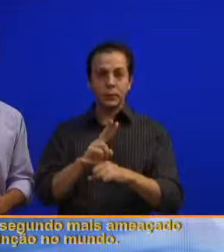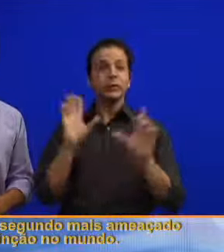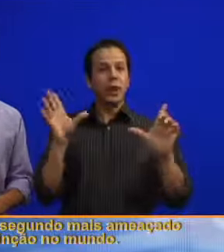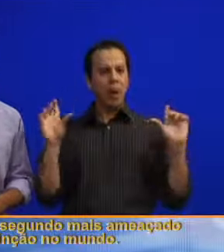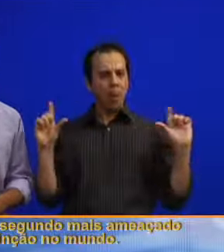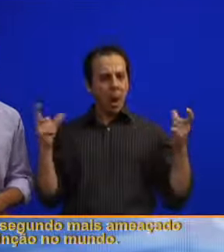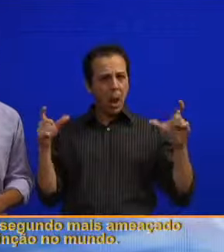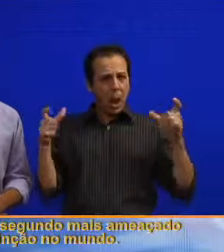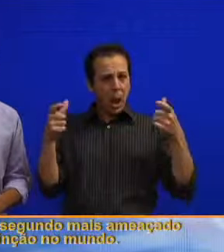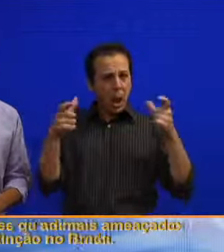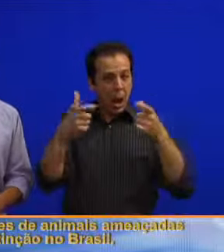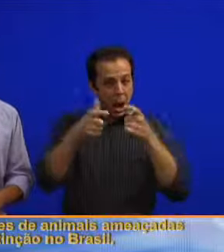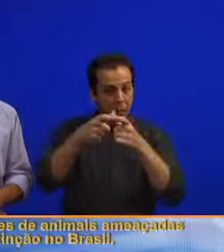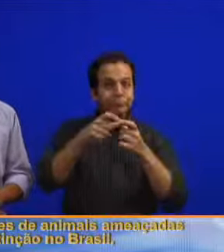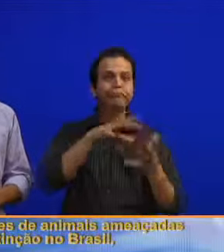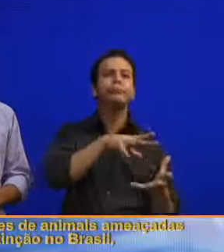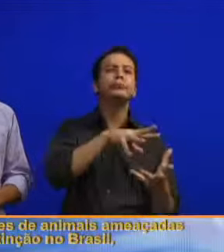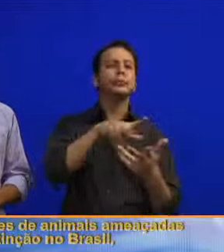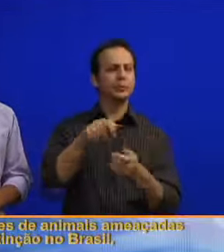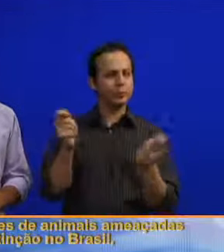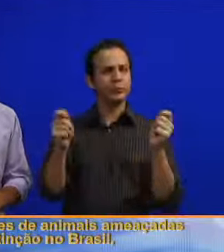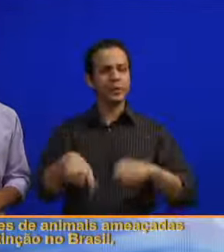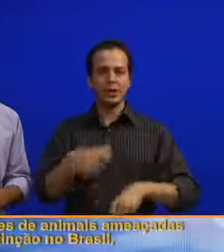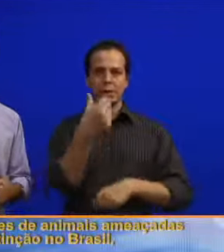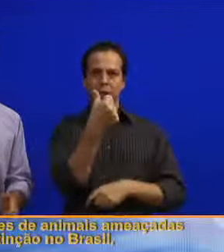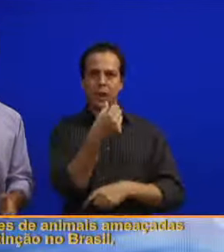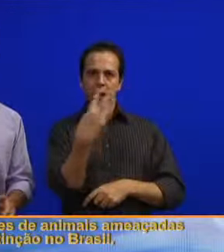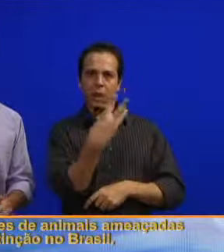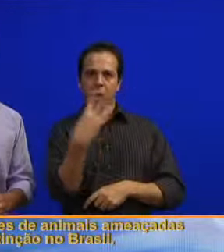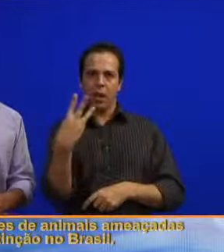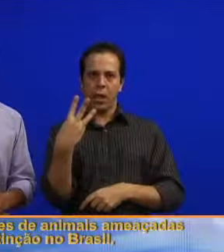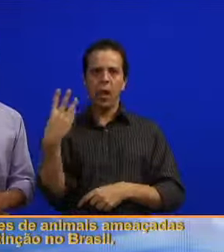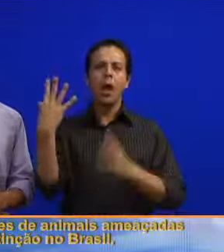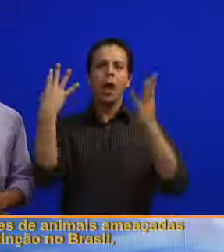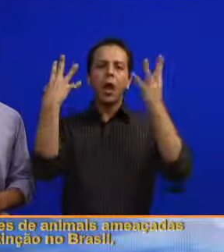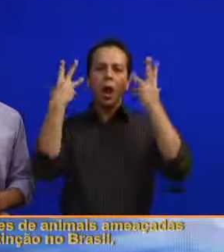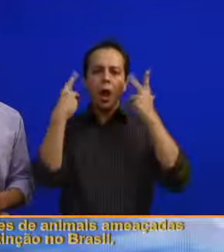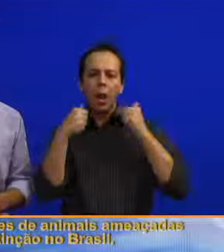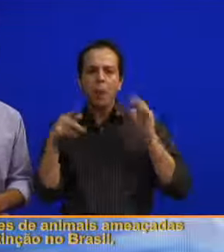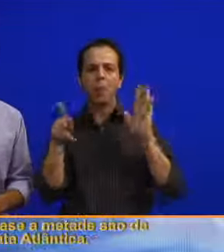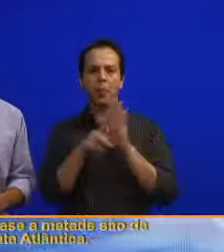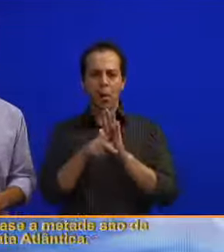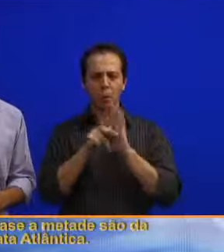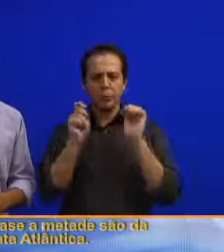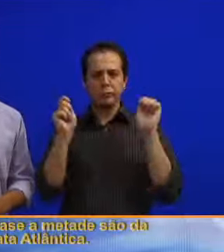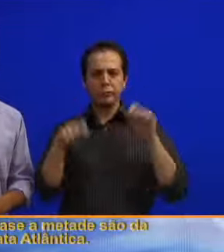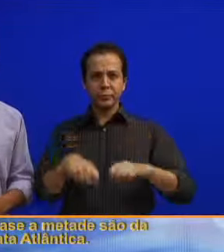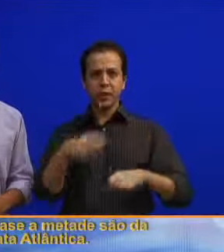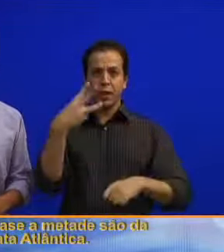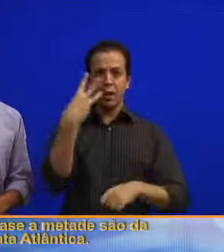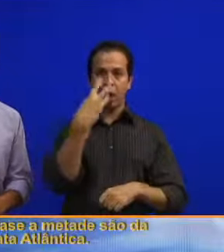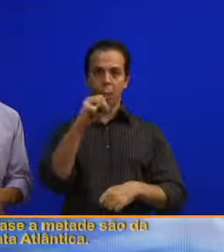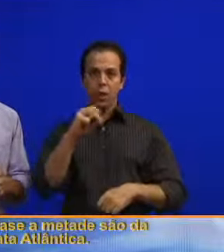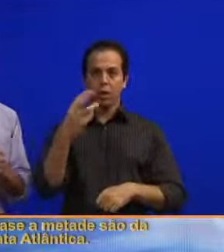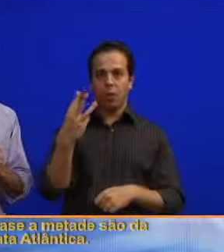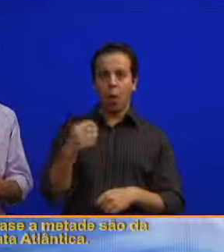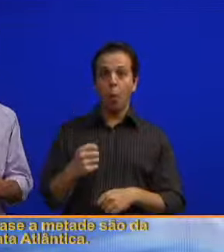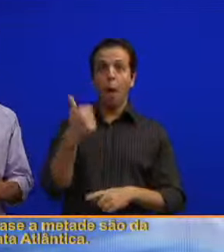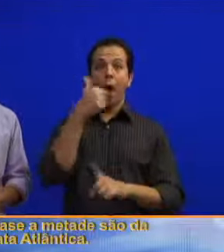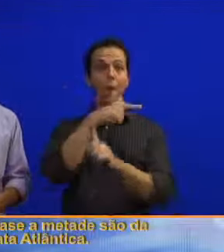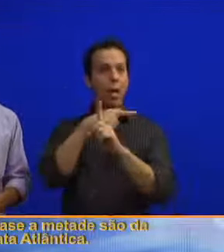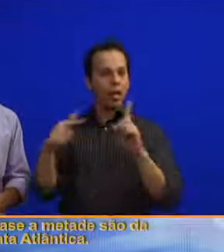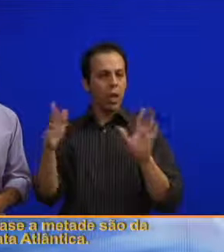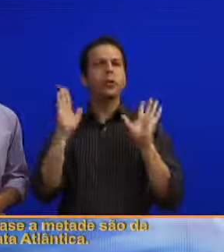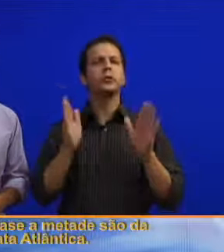ameaçado de extinção no mundo. Das 633 espécies de animais ameaçadas de extinção no Brasil, 383 ou quase a